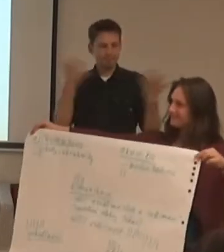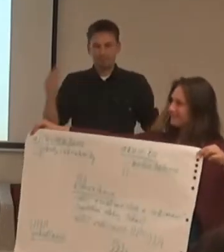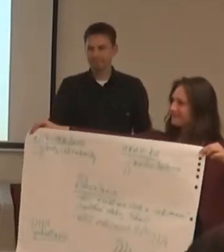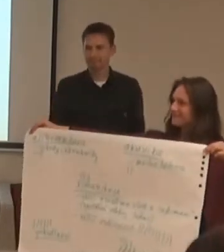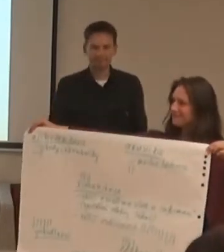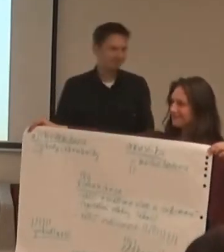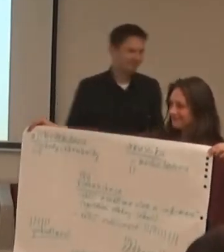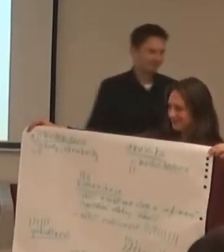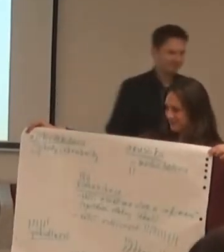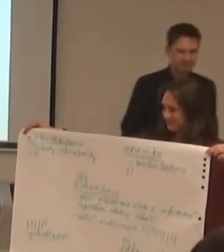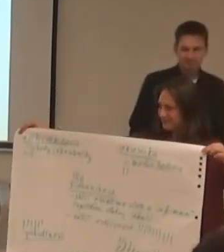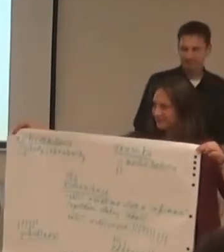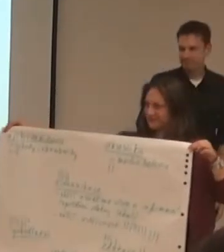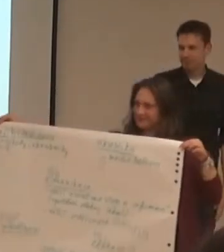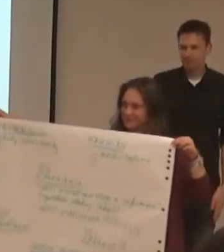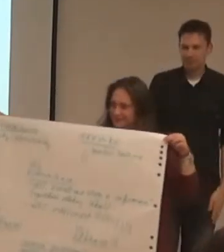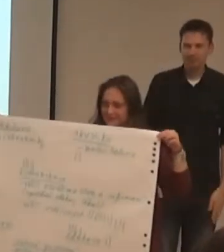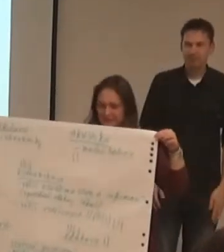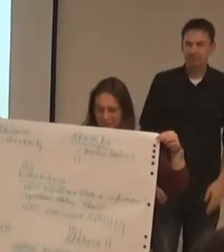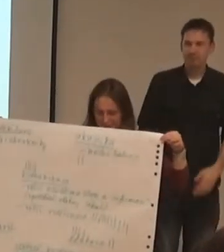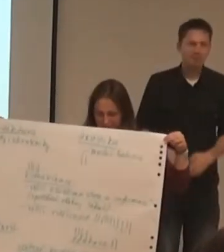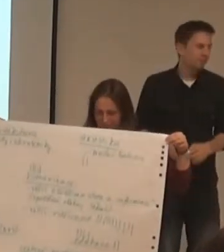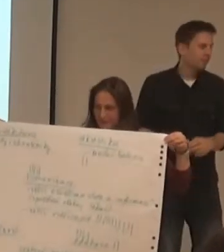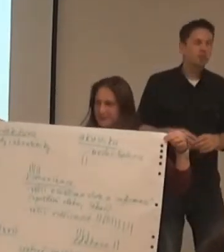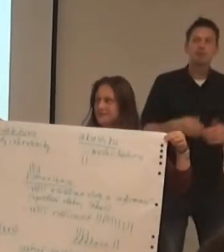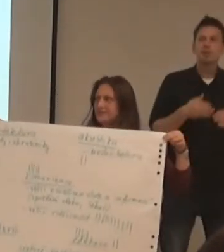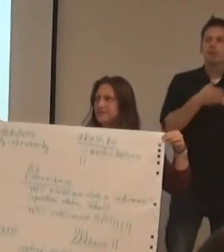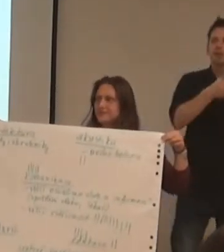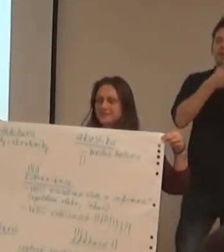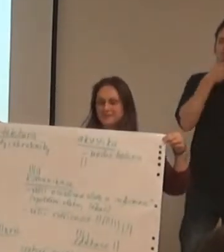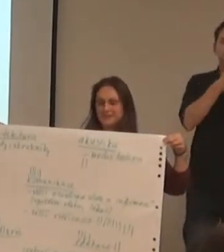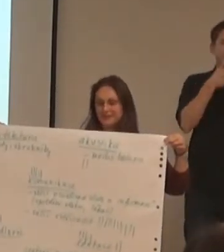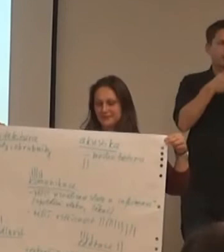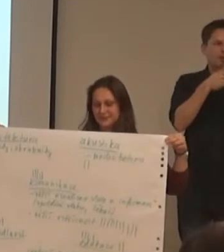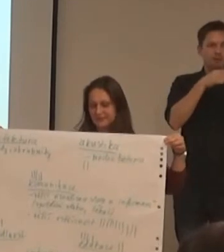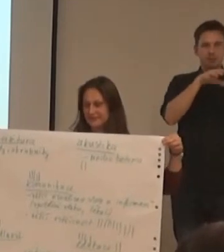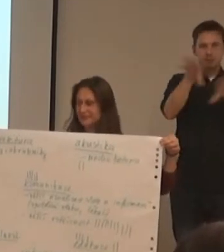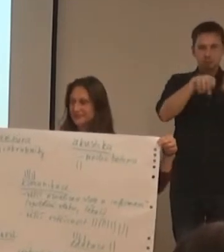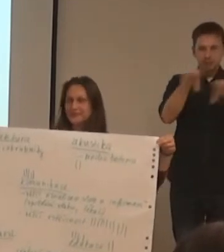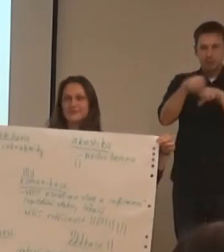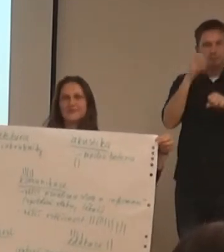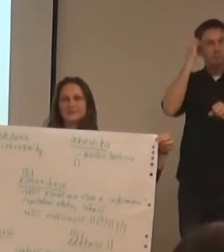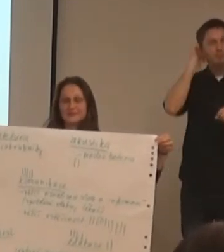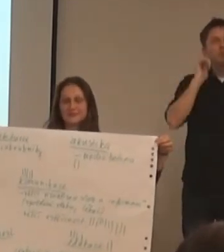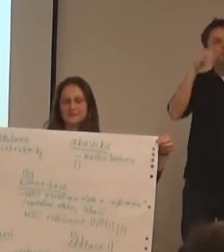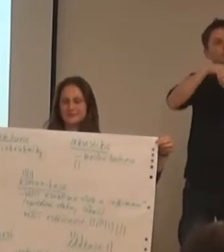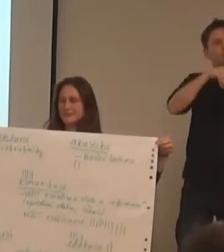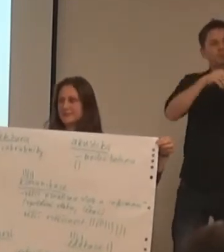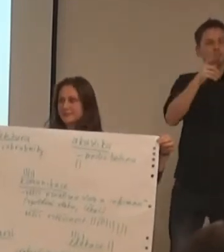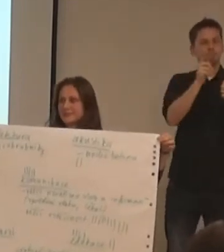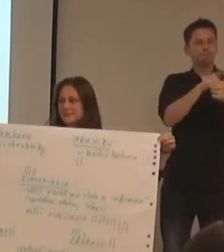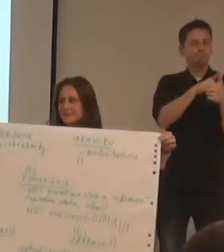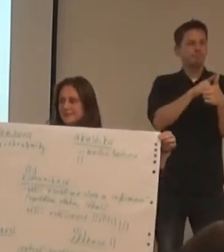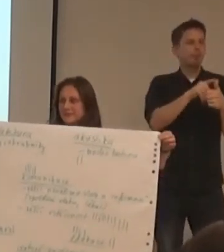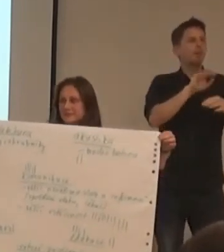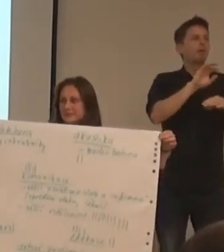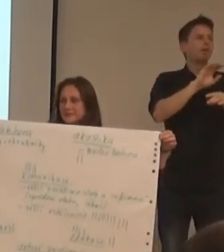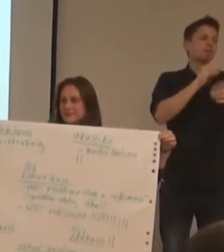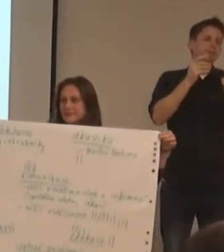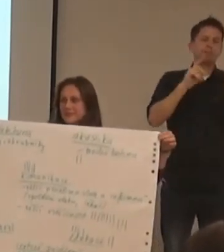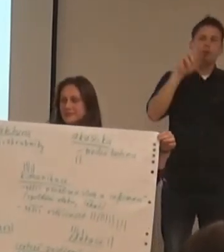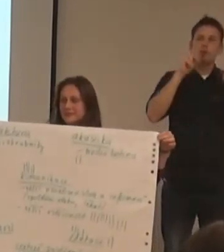Při našem spontánním zběru bariér jsme pojmenovali architektonické, tedy zejména